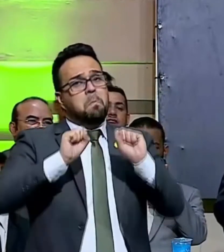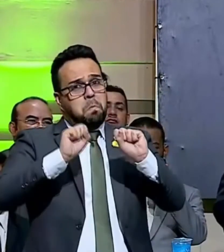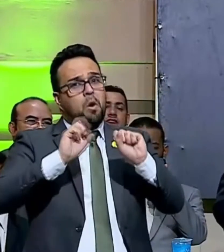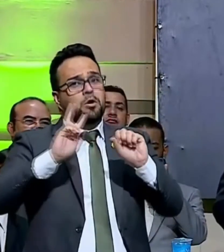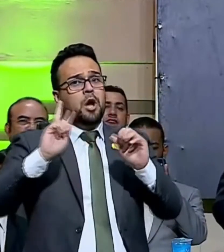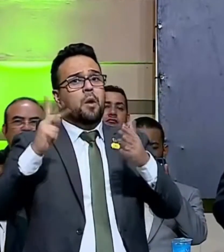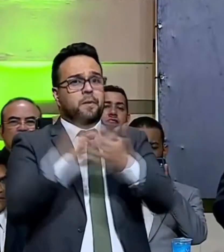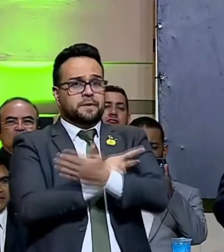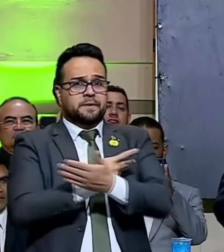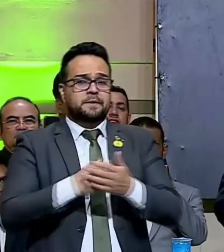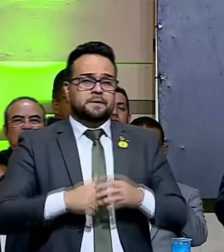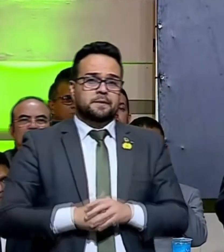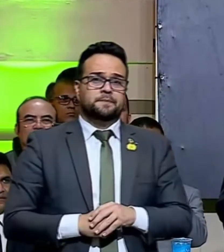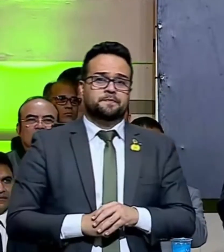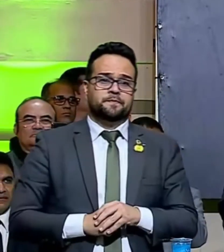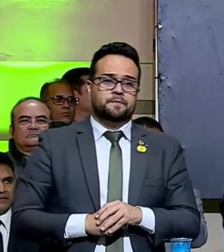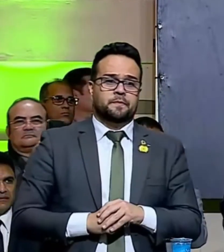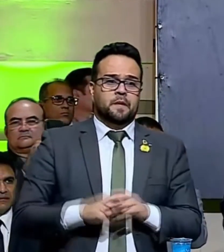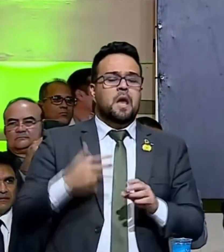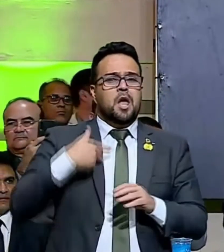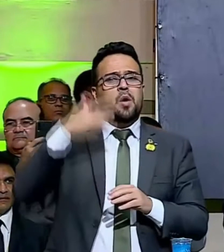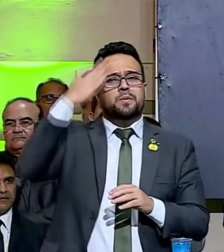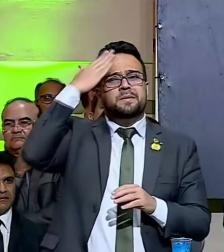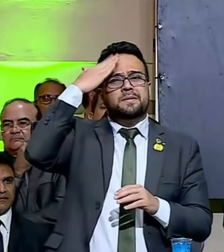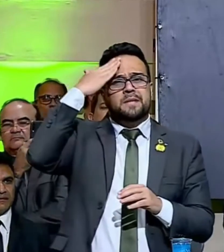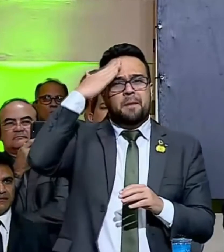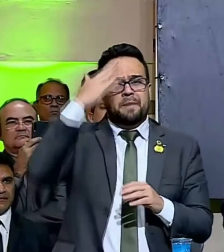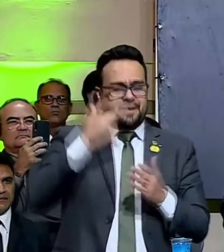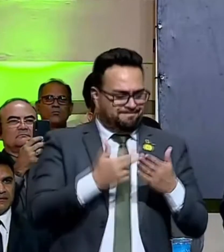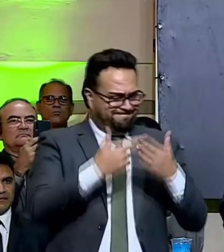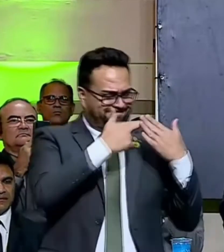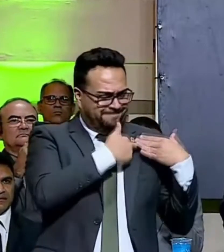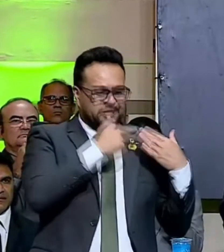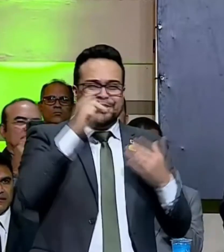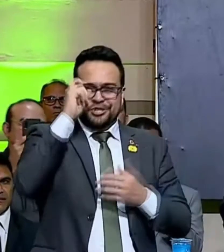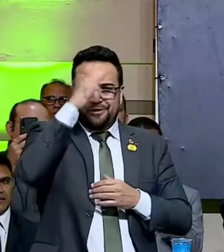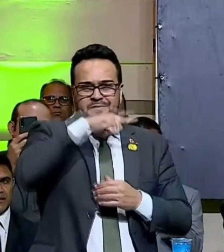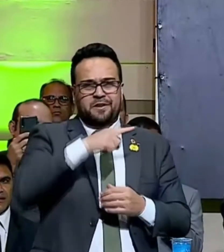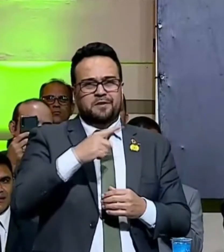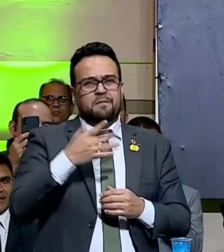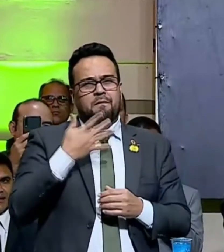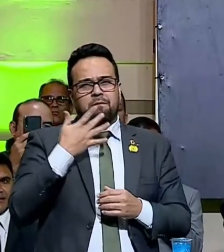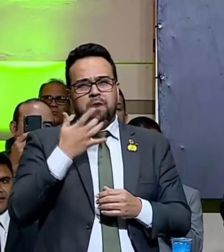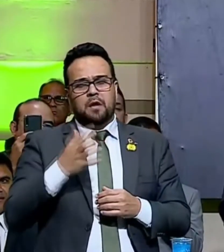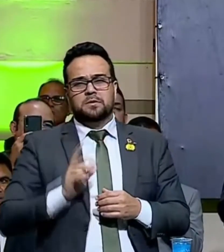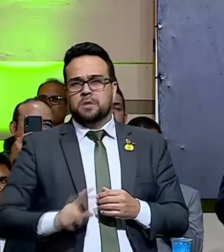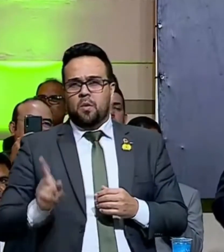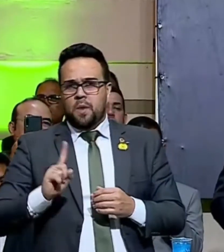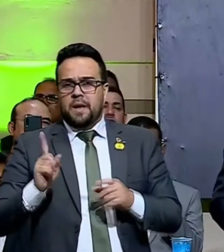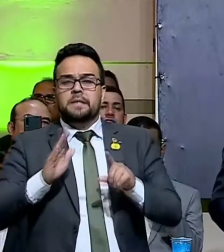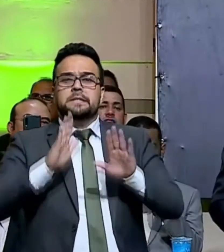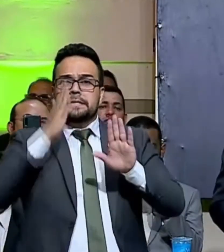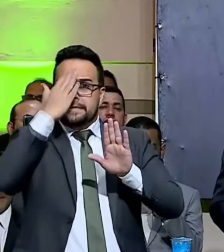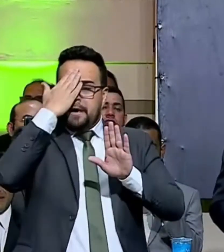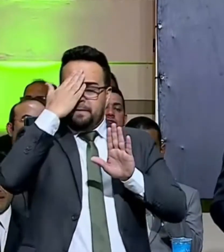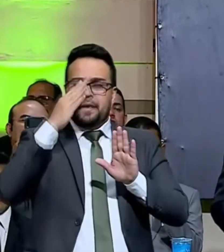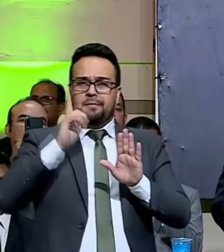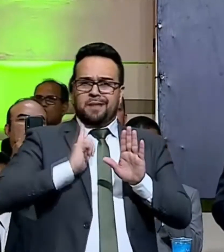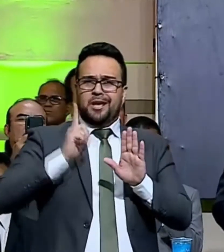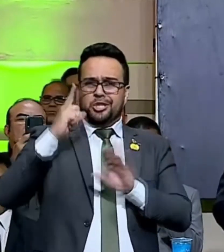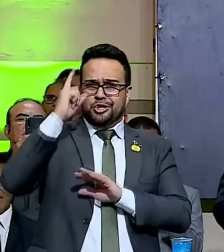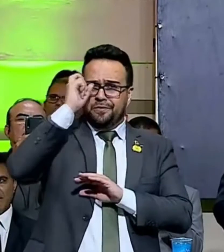acontecer. Sabia que a missão ia ser difícil. Sabia das